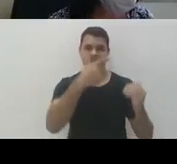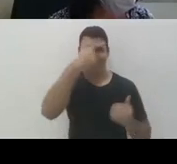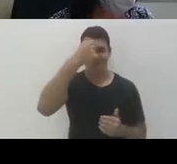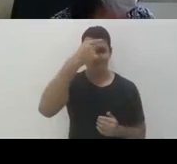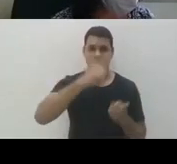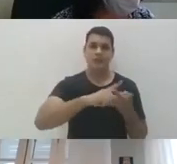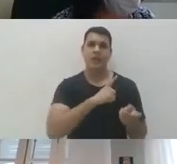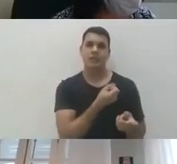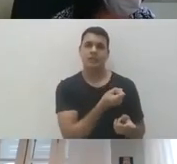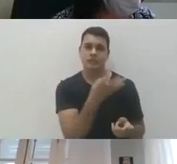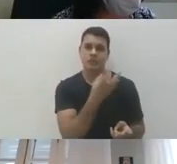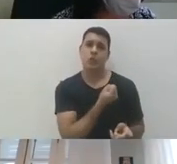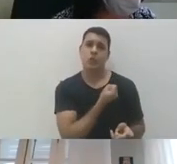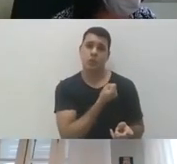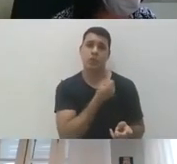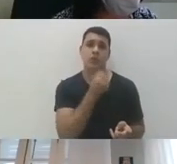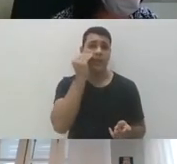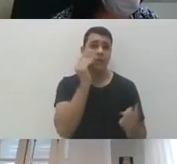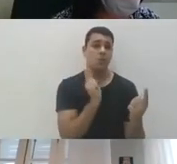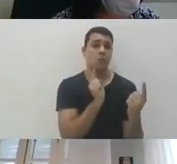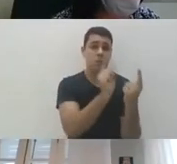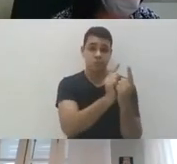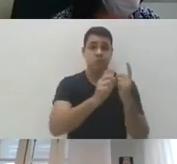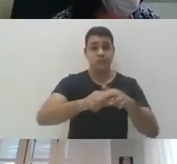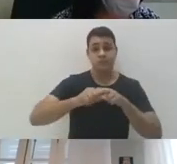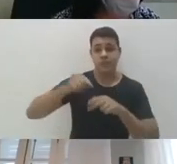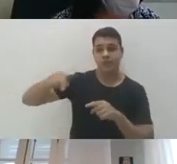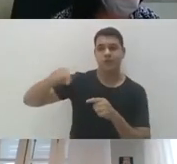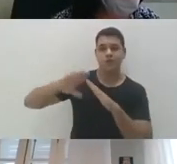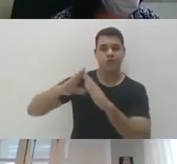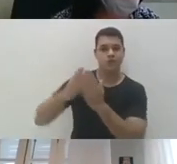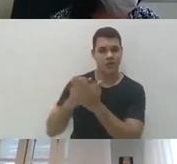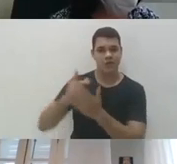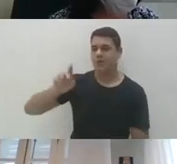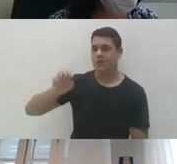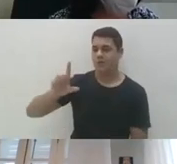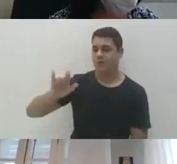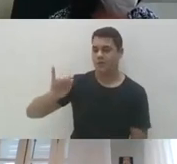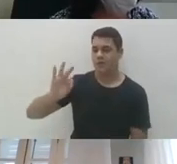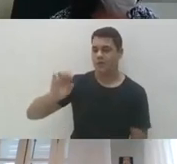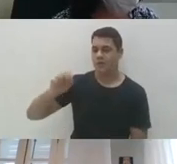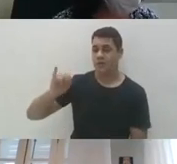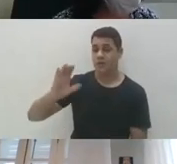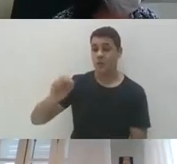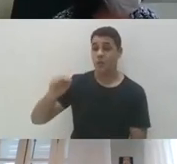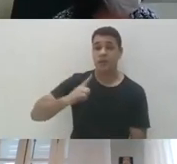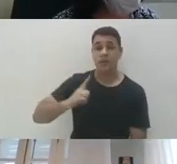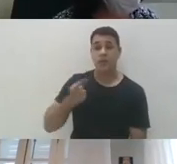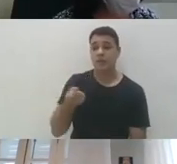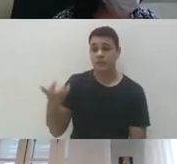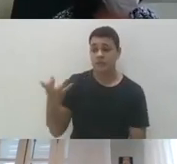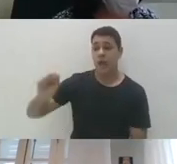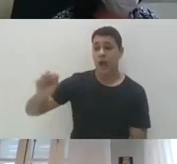alunos, internamente, uma aproximação talvez com a escola politécnica, que também lida com o público mais jovem e no número maior de